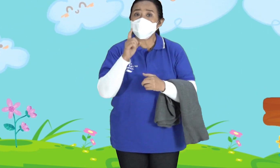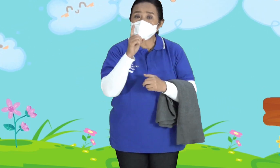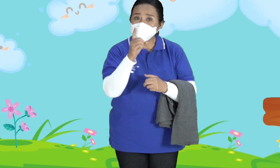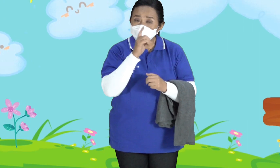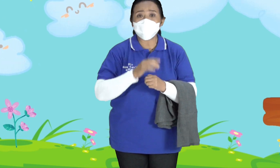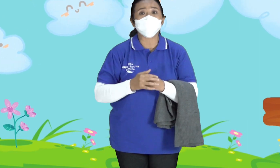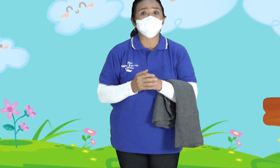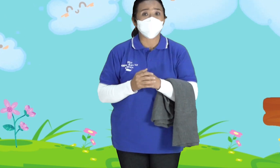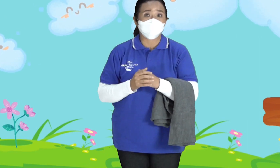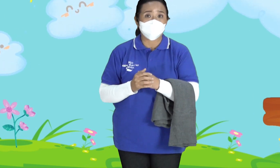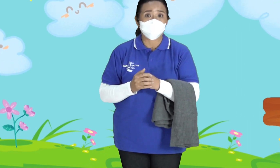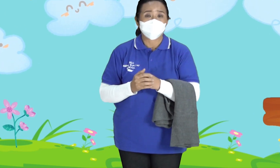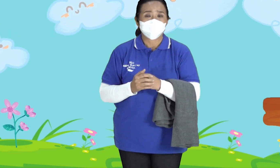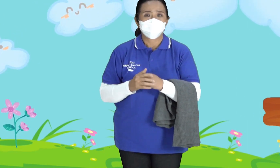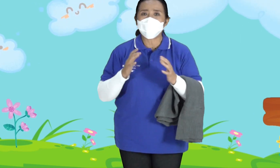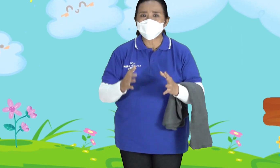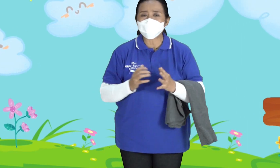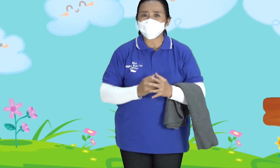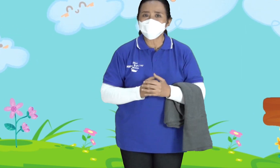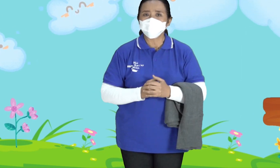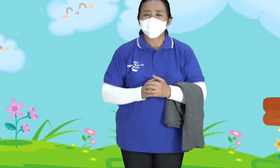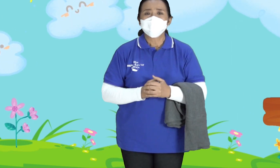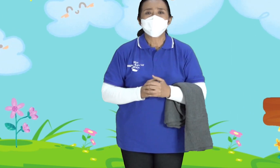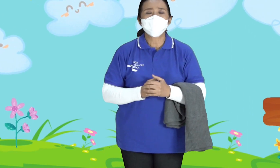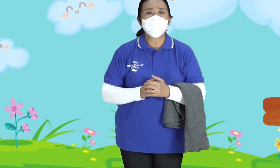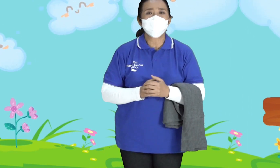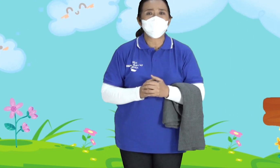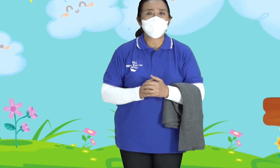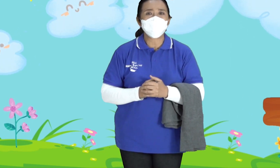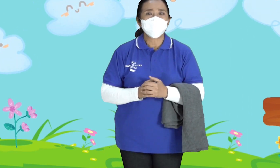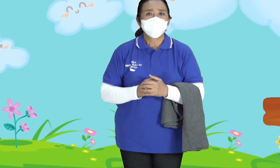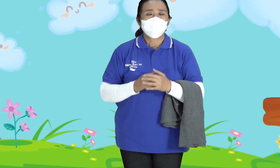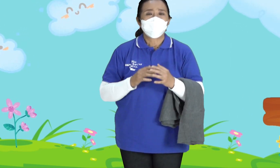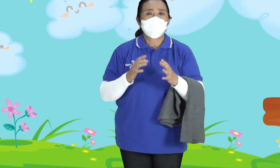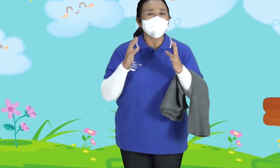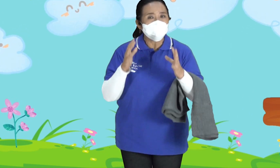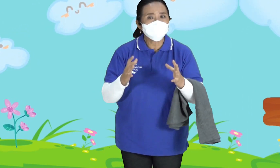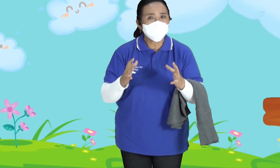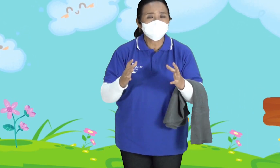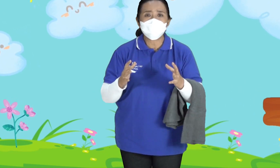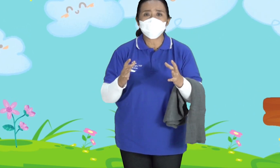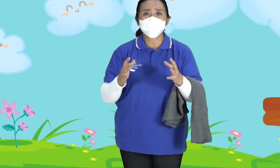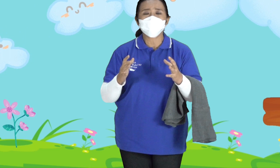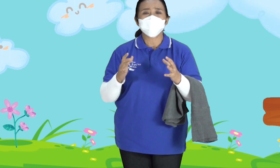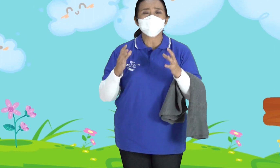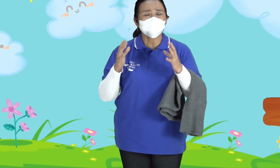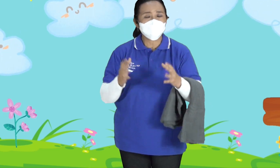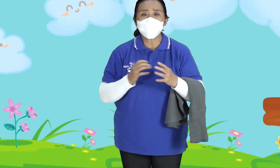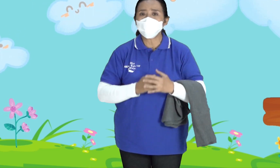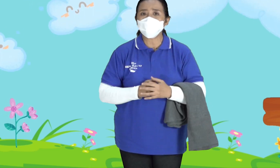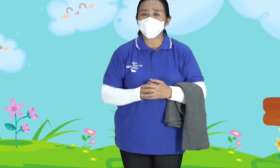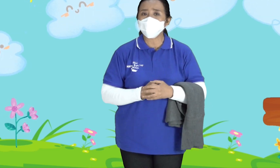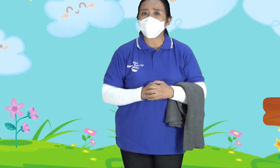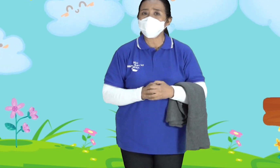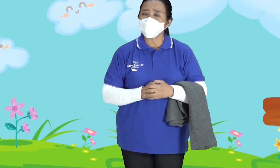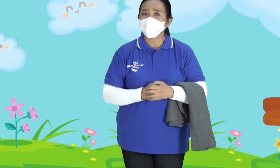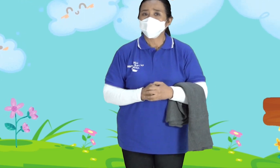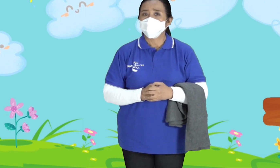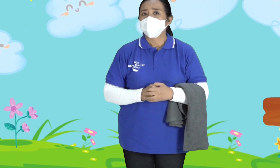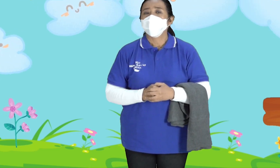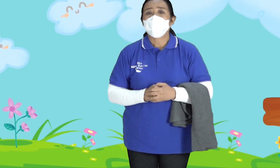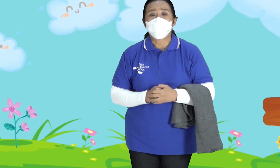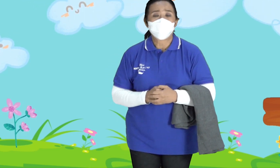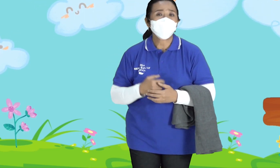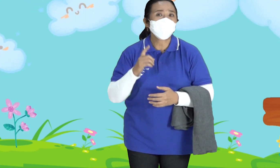Maka iman kita Akan teruji Nah Anak-anak Sebagai Anak-anak Yang Setia Mengikut Tuhan